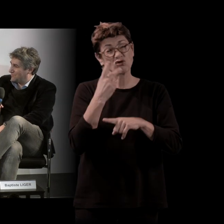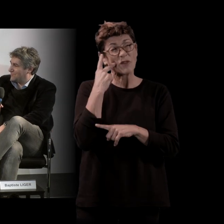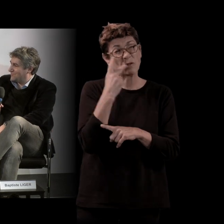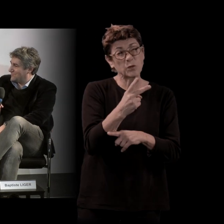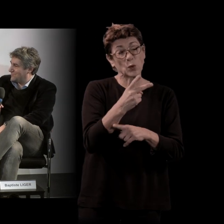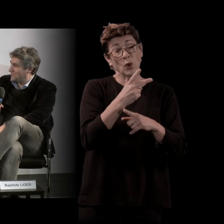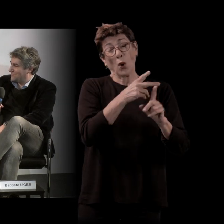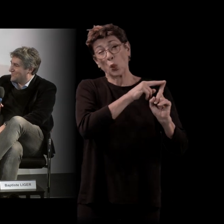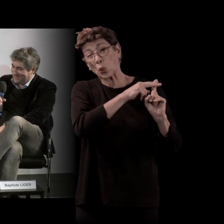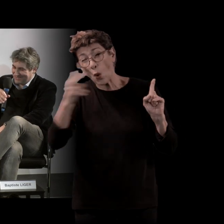Tony Soprano.